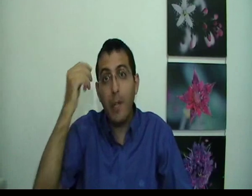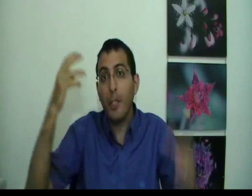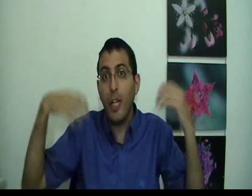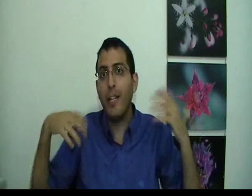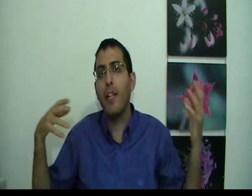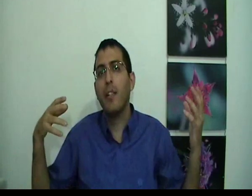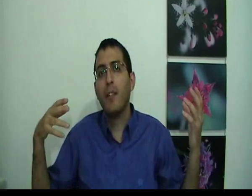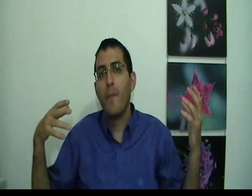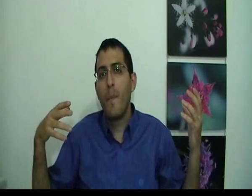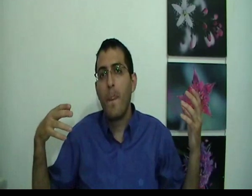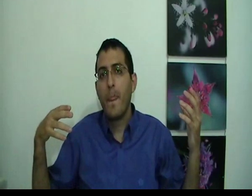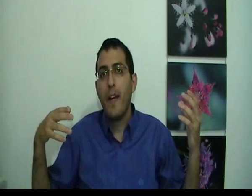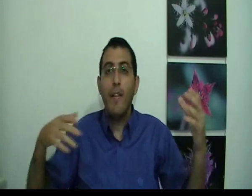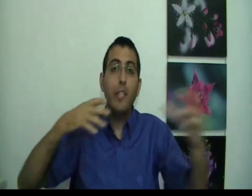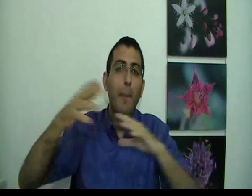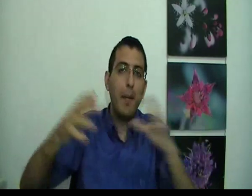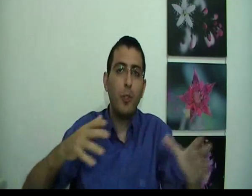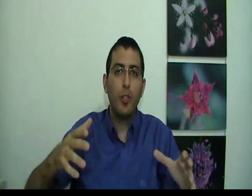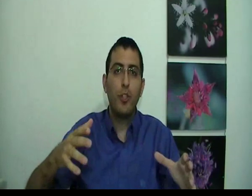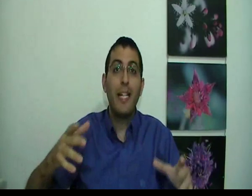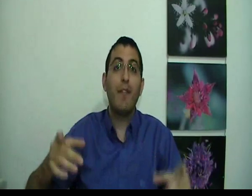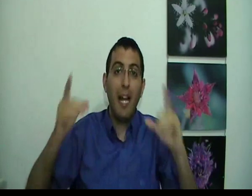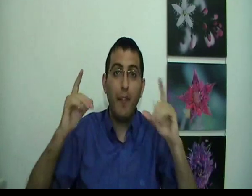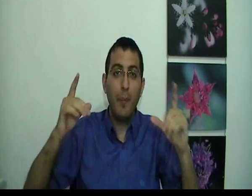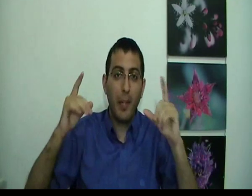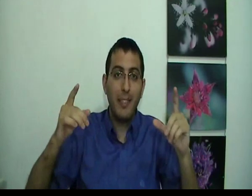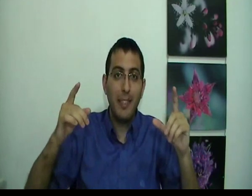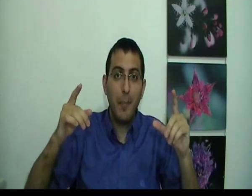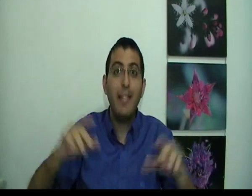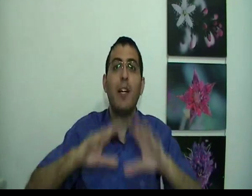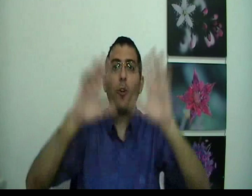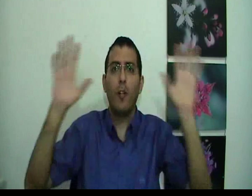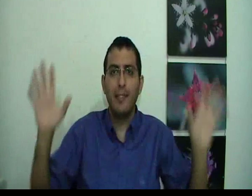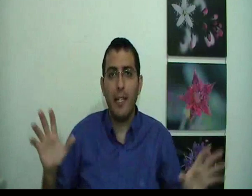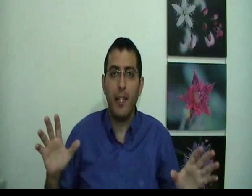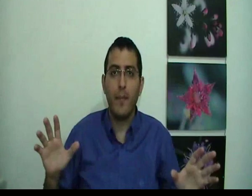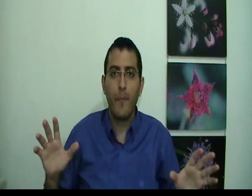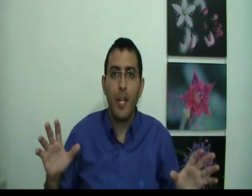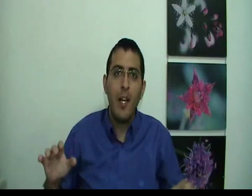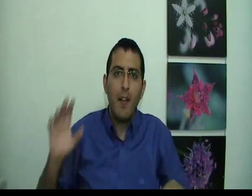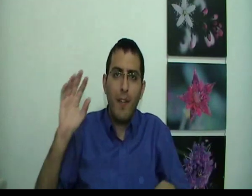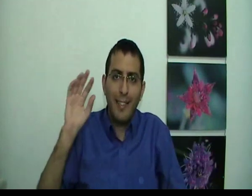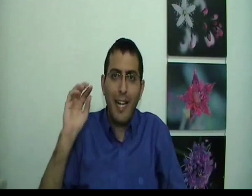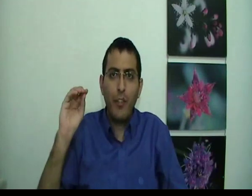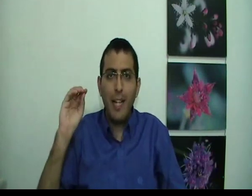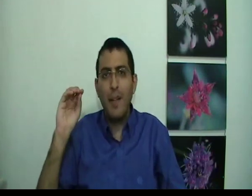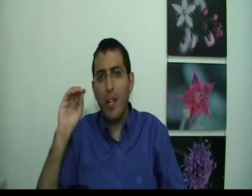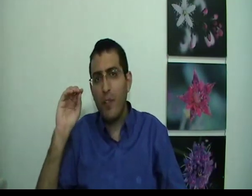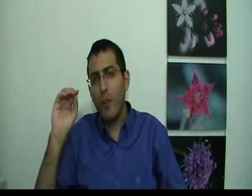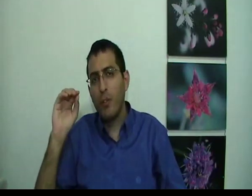מאשר עני יש הרבה רמות שונות של עני אבל אף על פי כן מצד האמת הקול זה עני והדרך של האדם לחוות